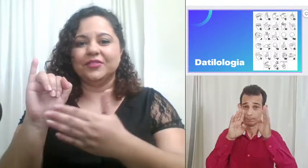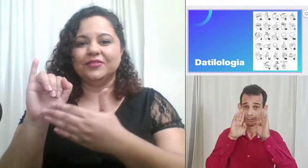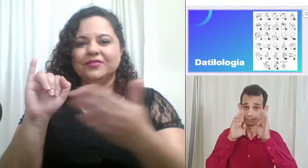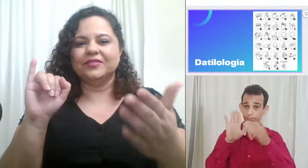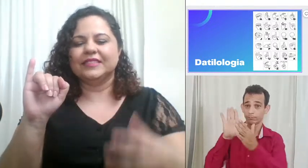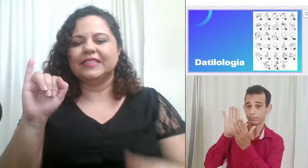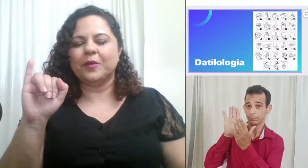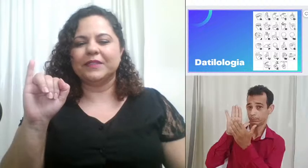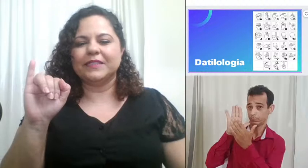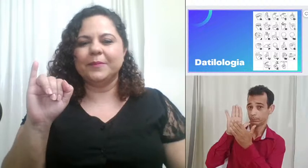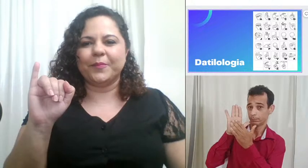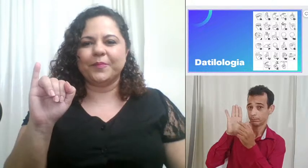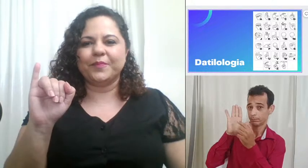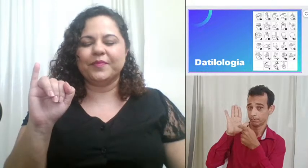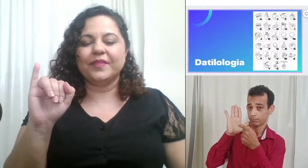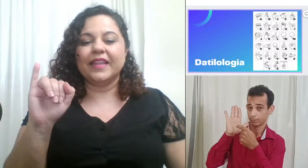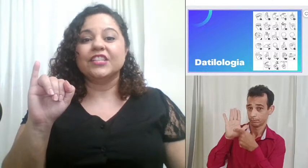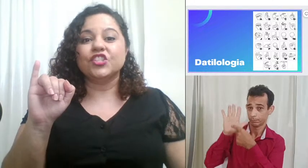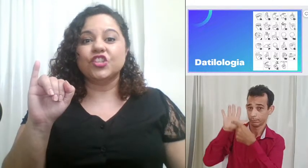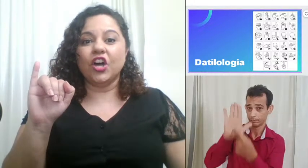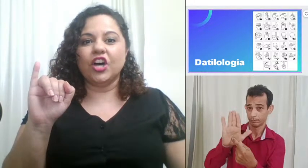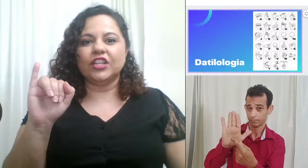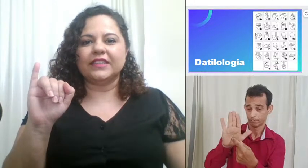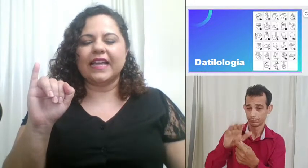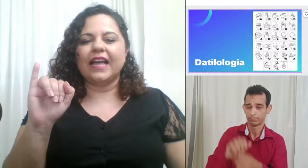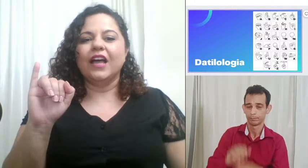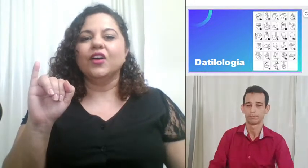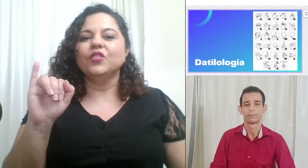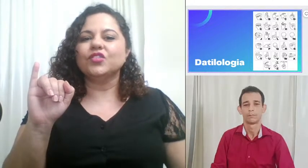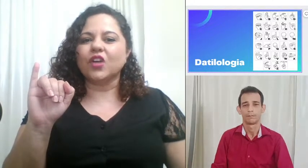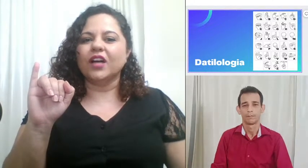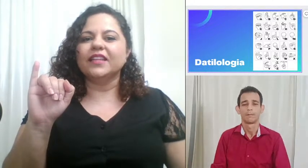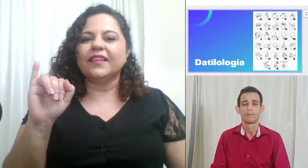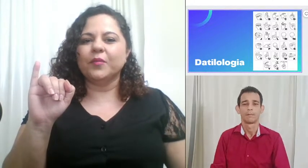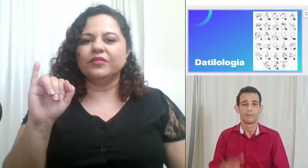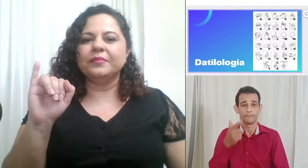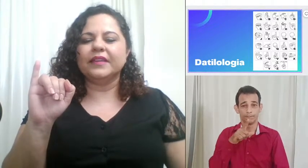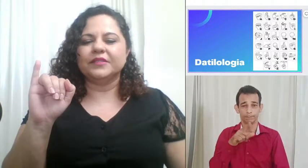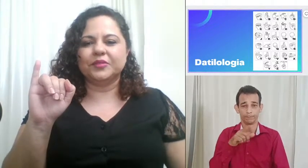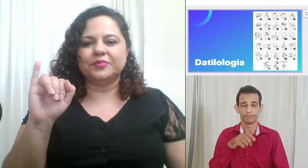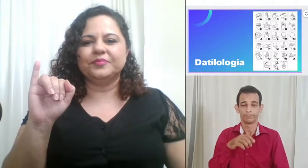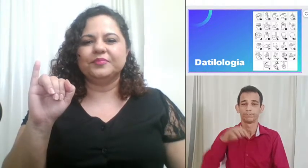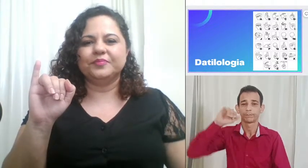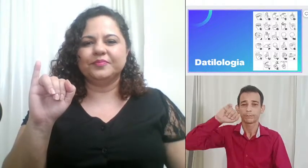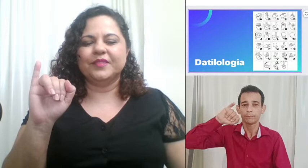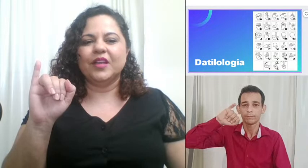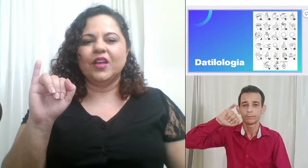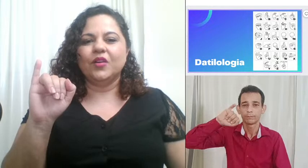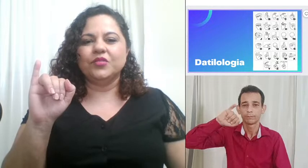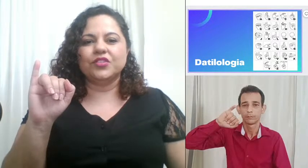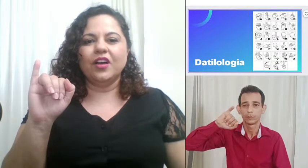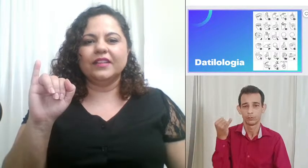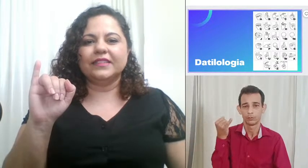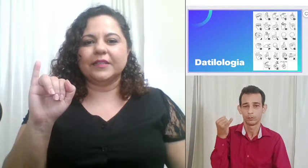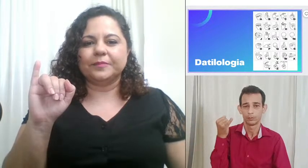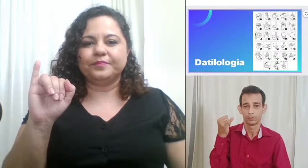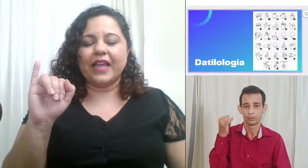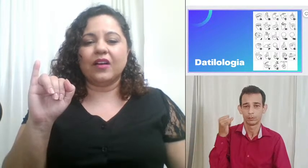da palma da mão J o J tem movimento o J a